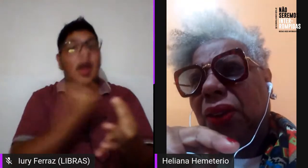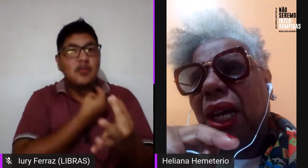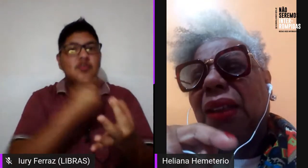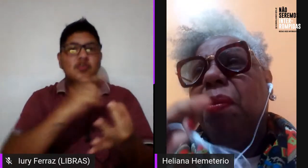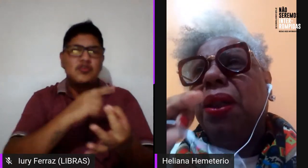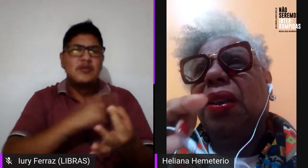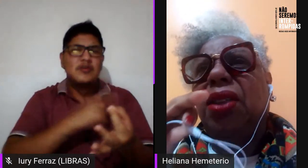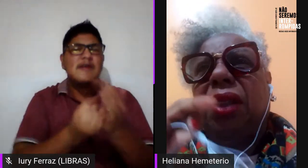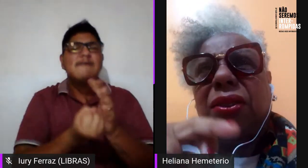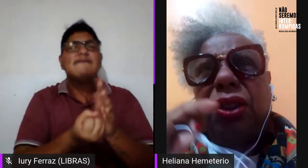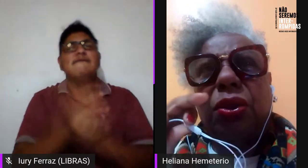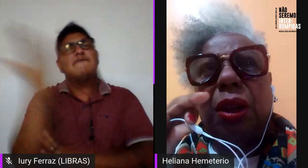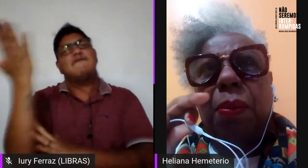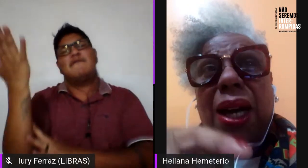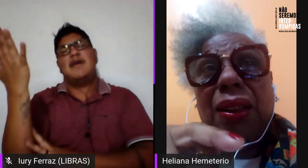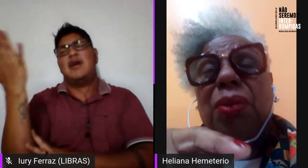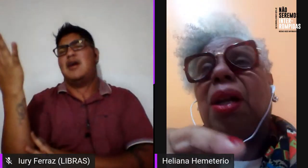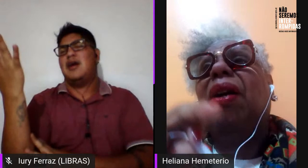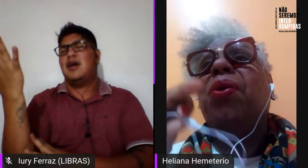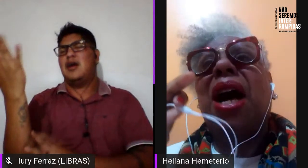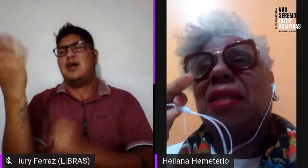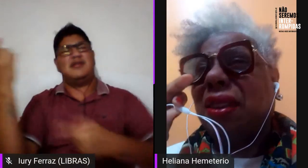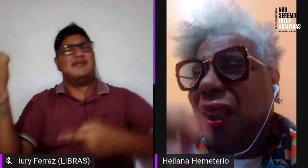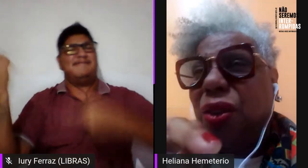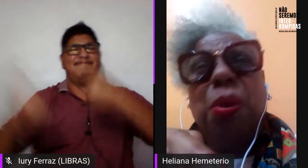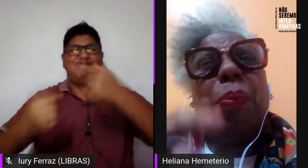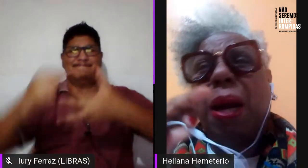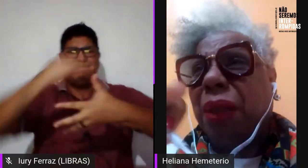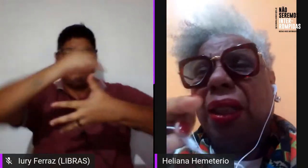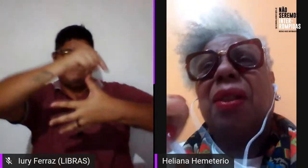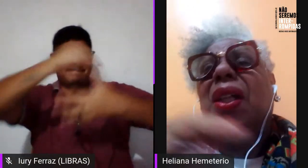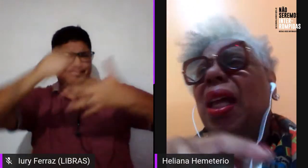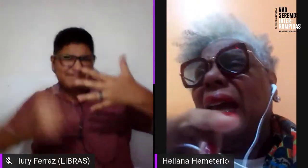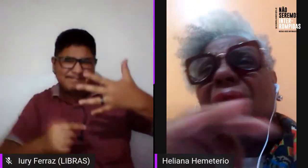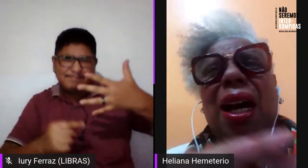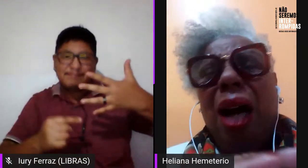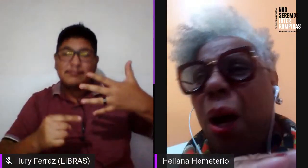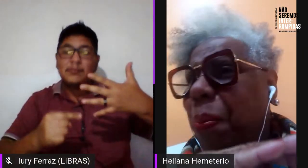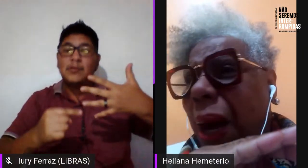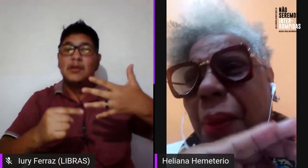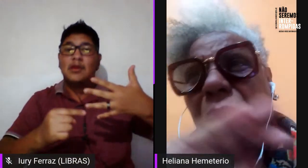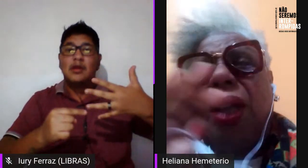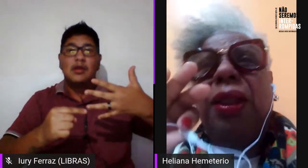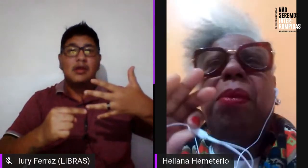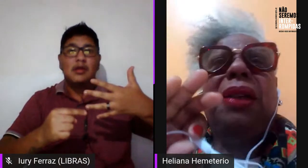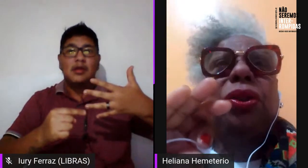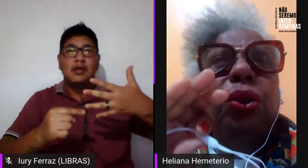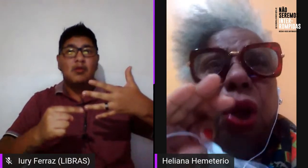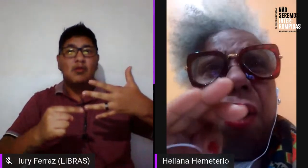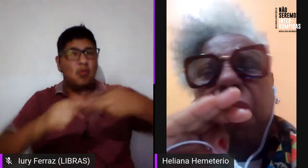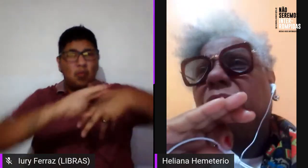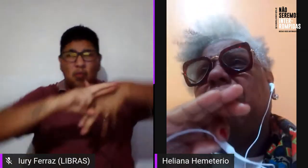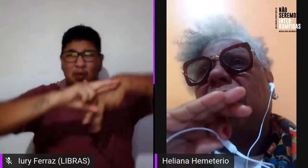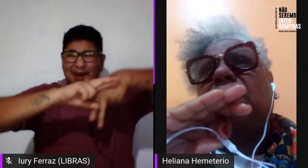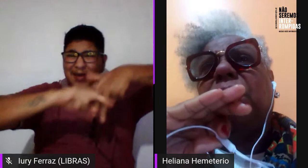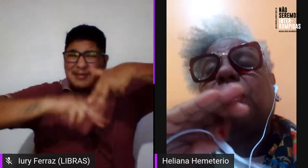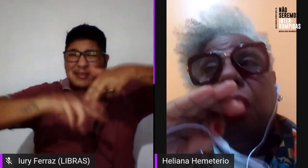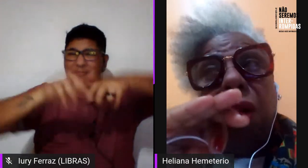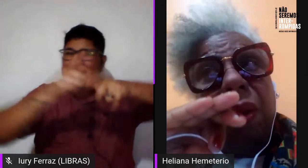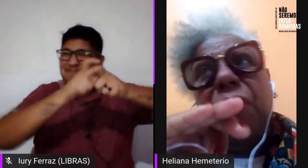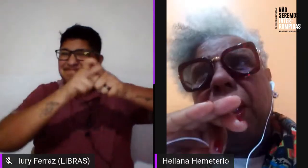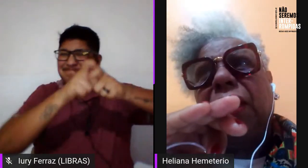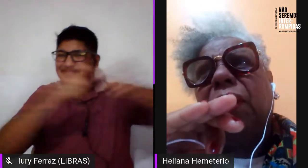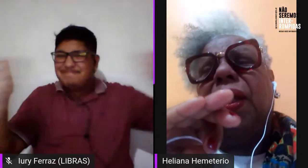demandas, a demanda das léticas no trabalho, o racismo para mim é a maior demanda do movimento,